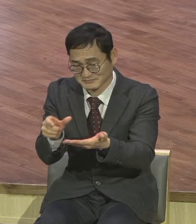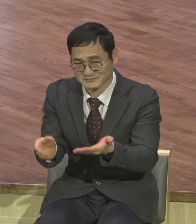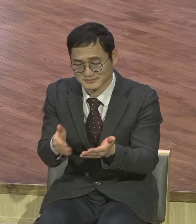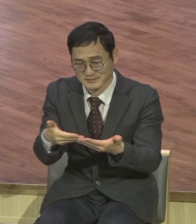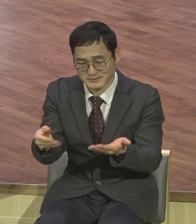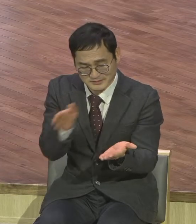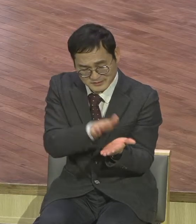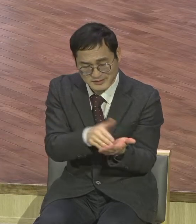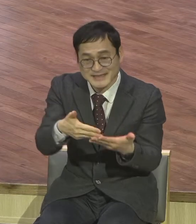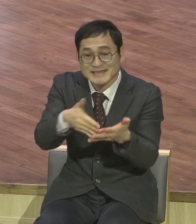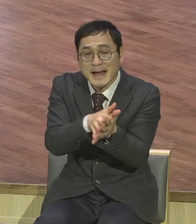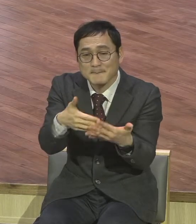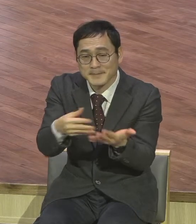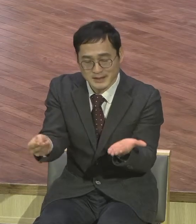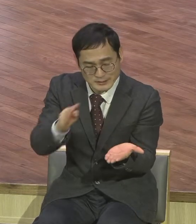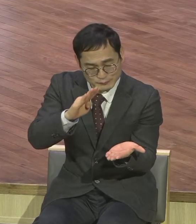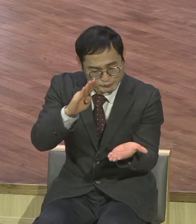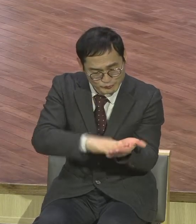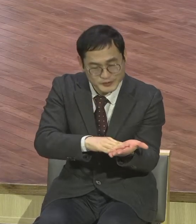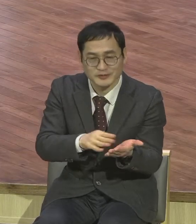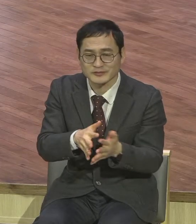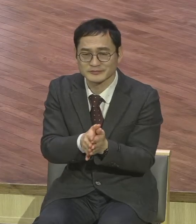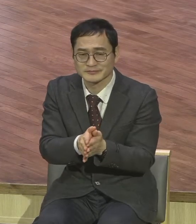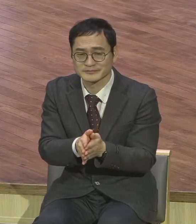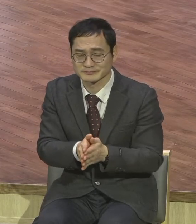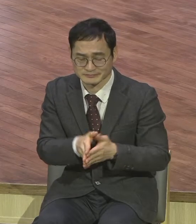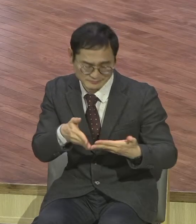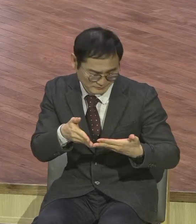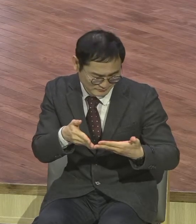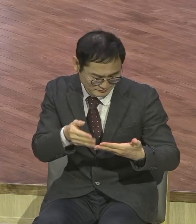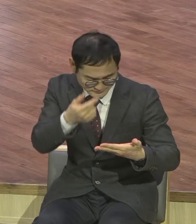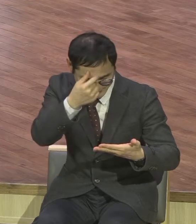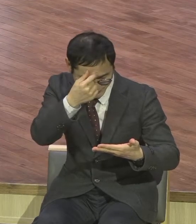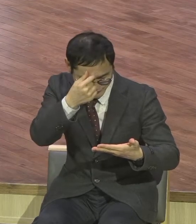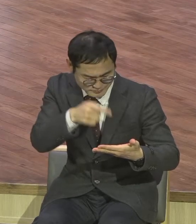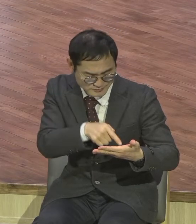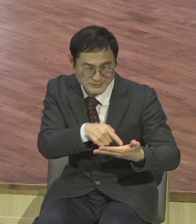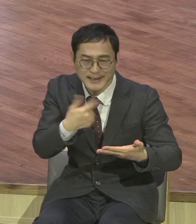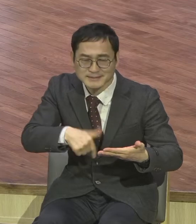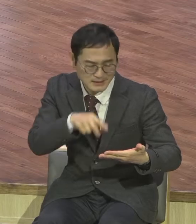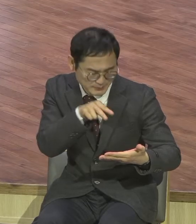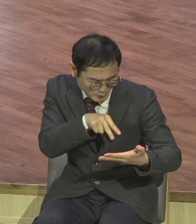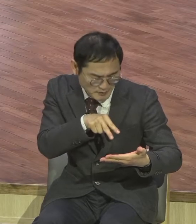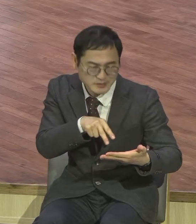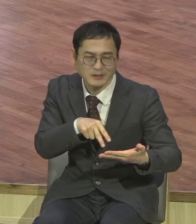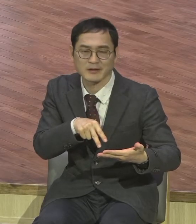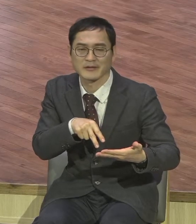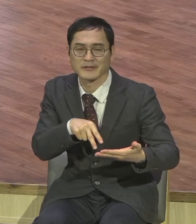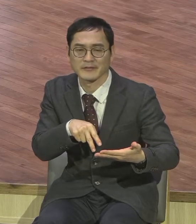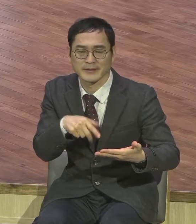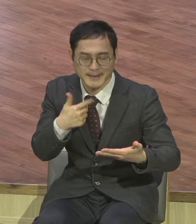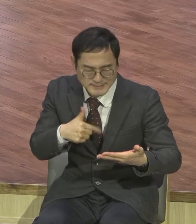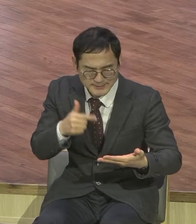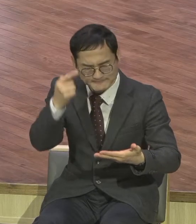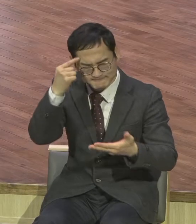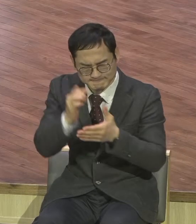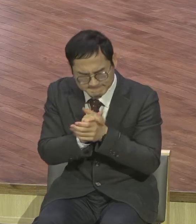나의 CVD-IP 이 말씀을 기반으로 한. 말씀을 기반으로 하고 있기 때문에